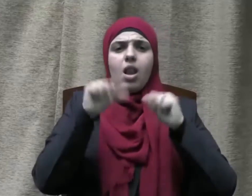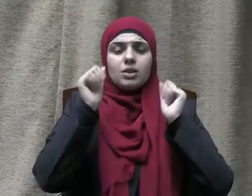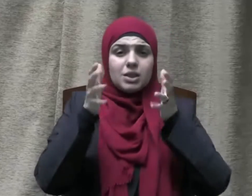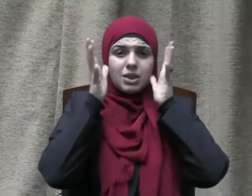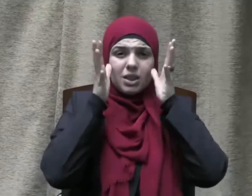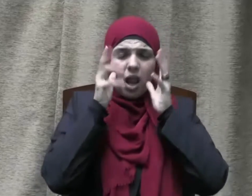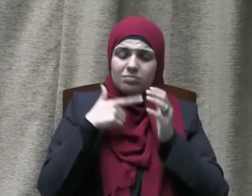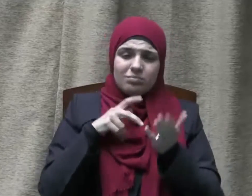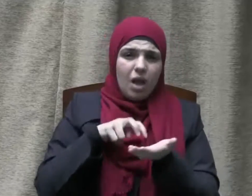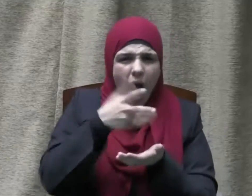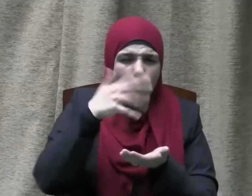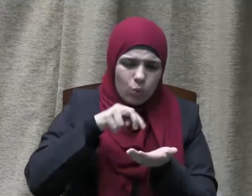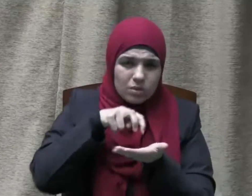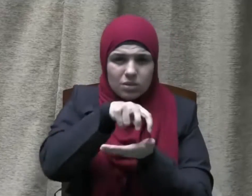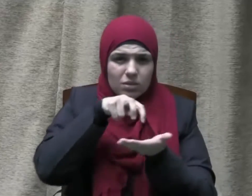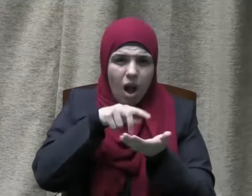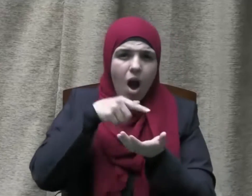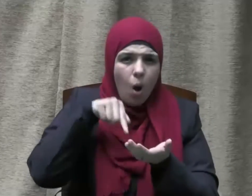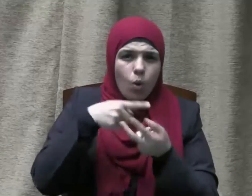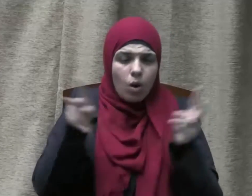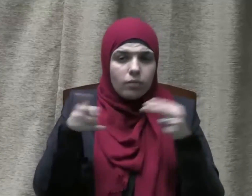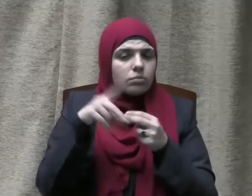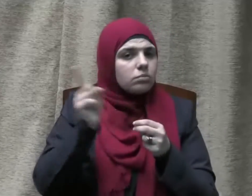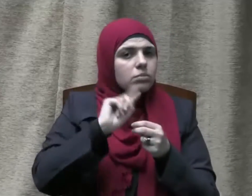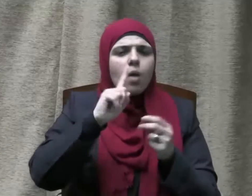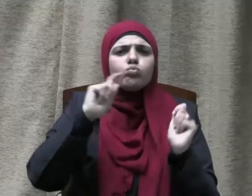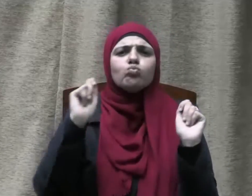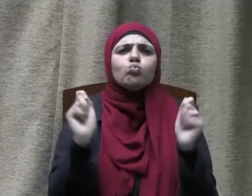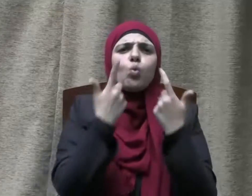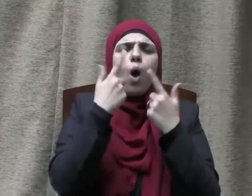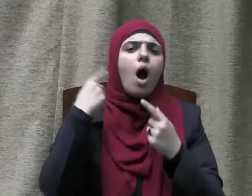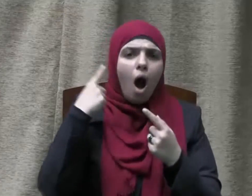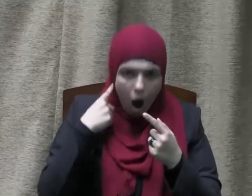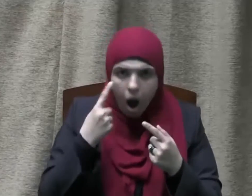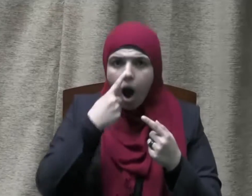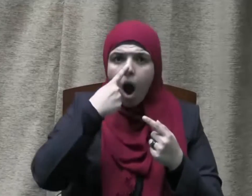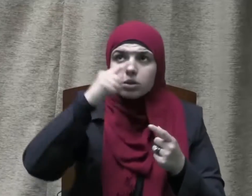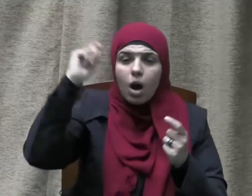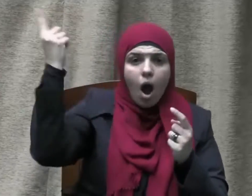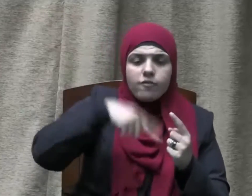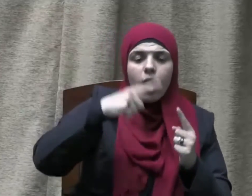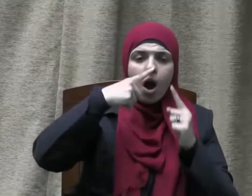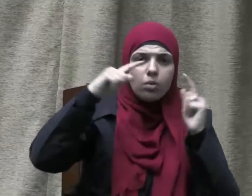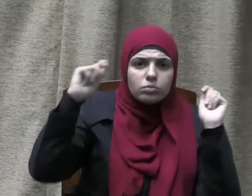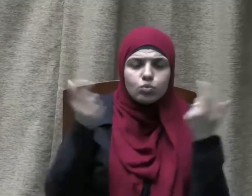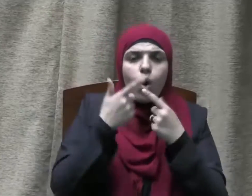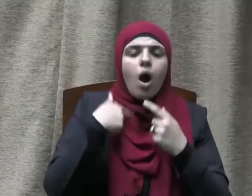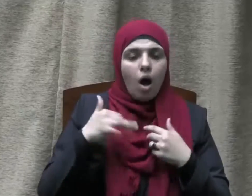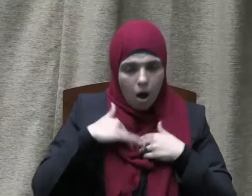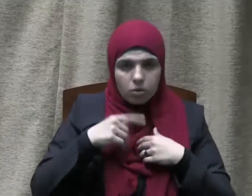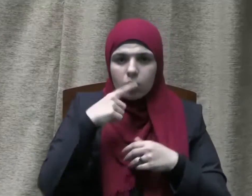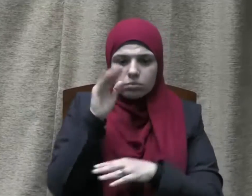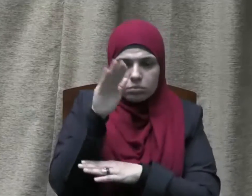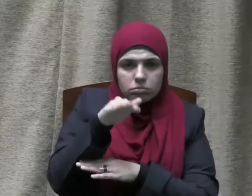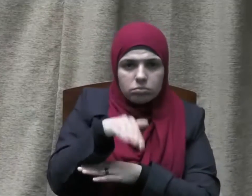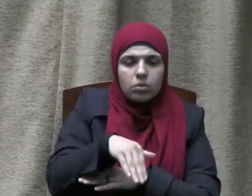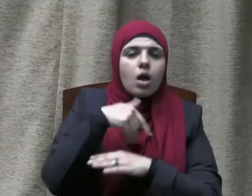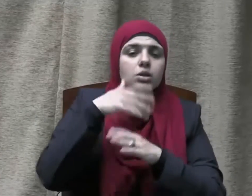ترددوا في الامتثال للأمر وإنما تحولوا في الحال وهم في هيئة الركوع من بيت المقدس